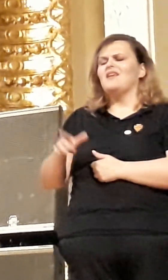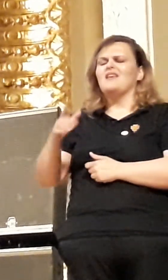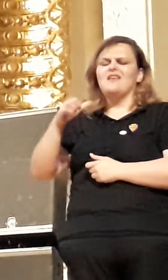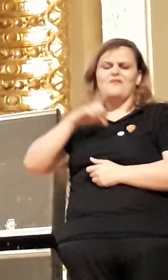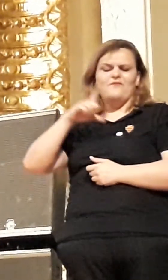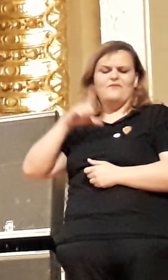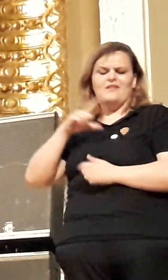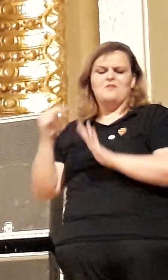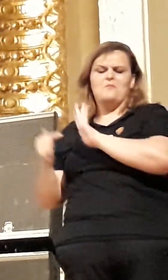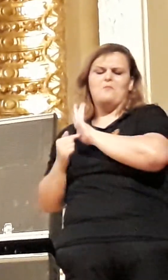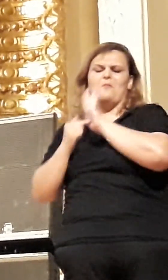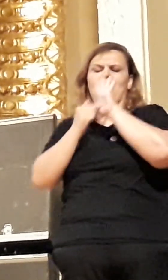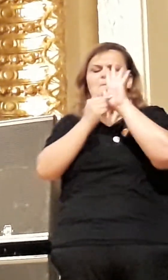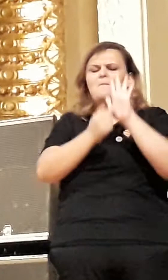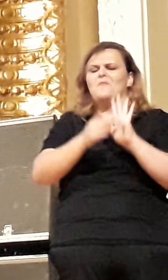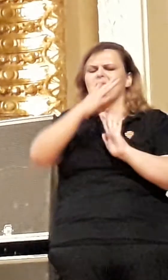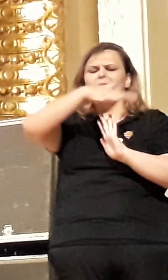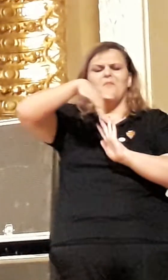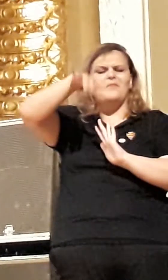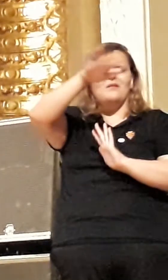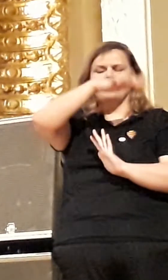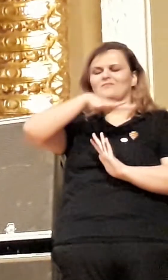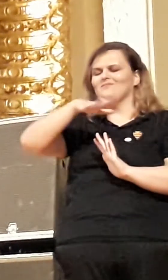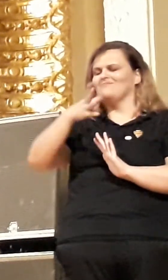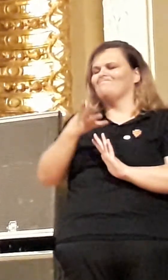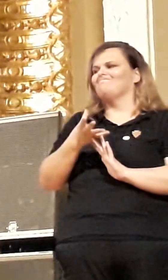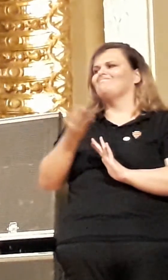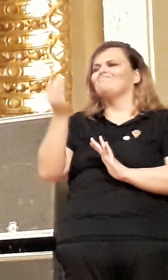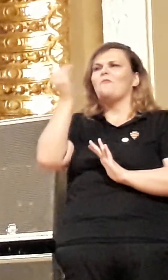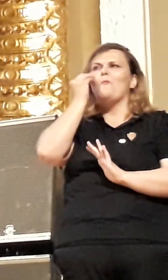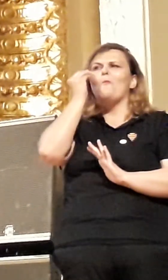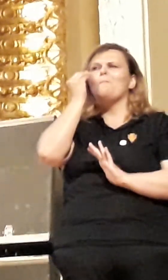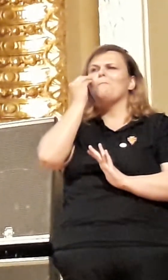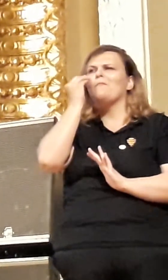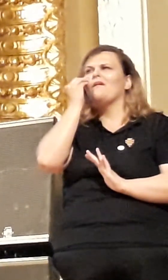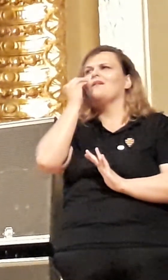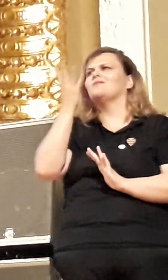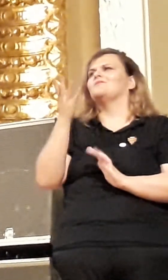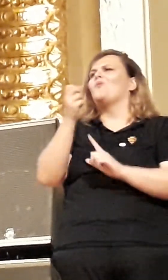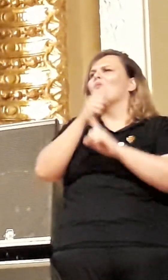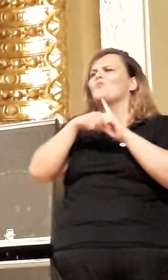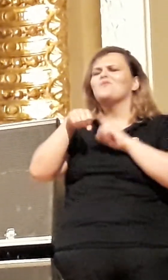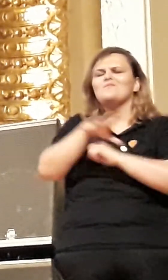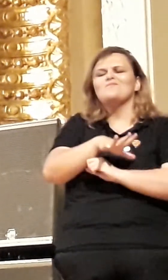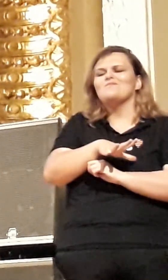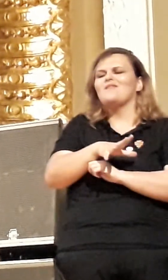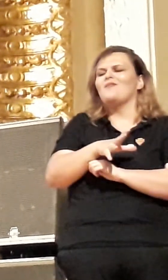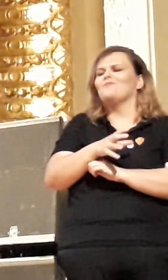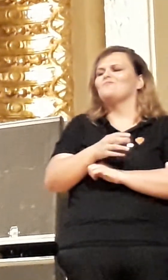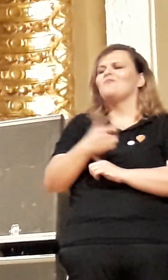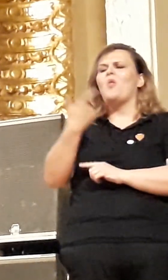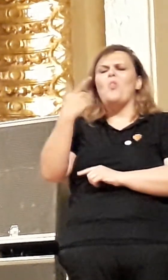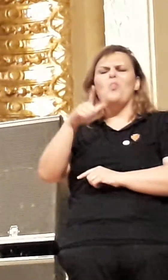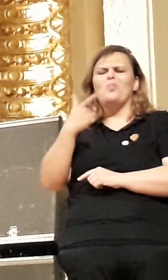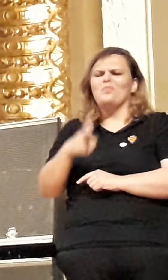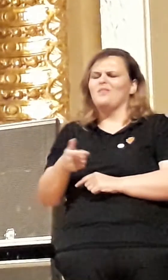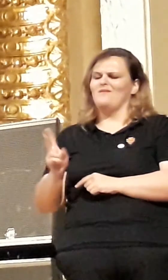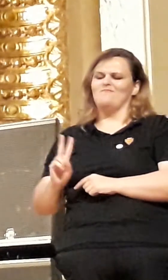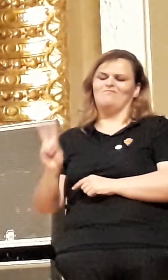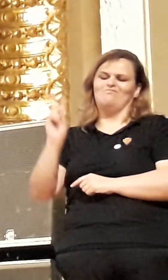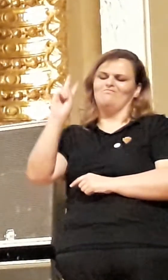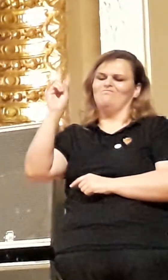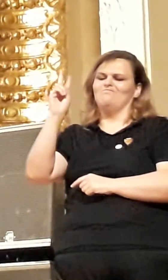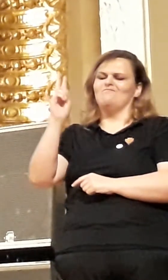social e humano que não tem preço. Então, eu quero aqui cumprimentar